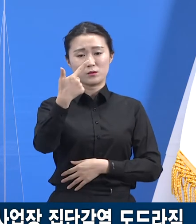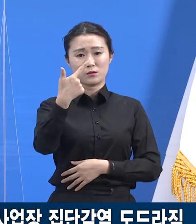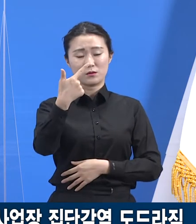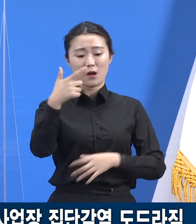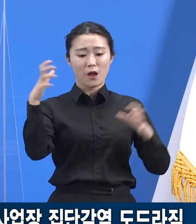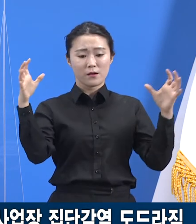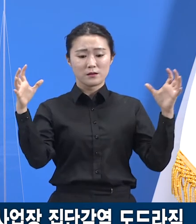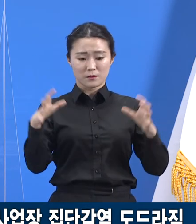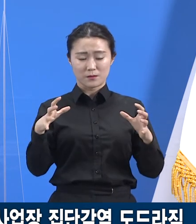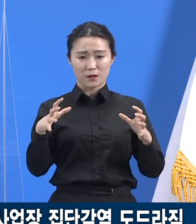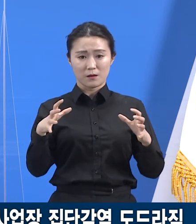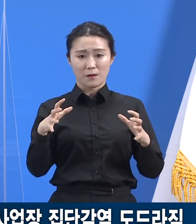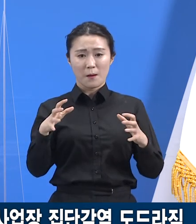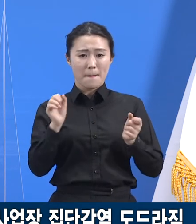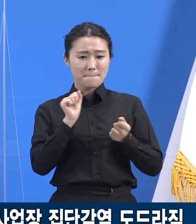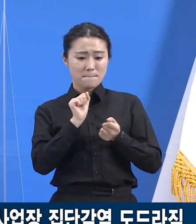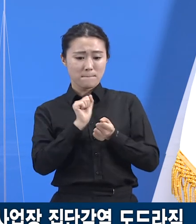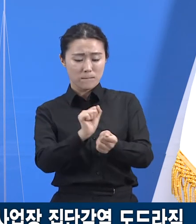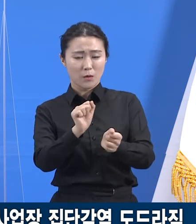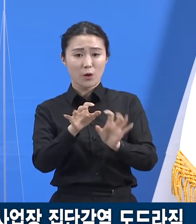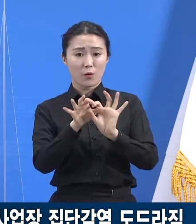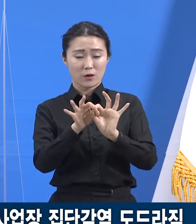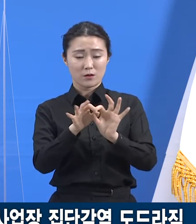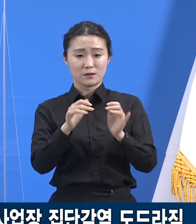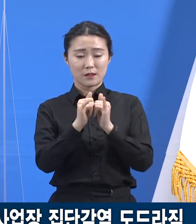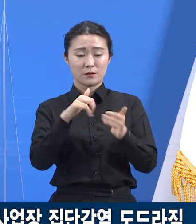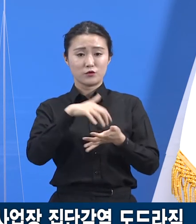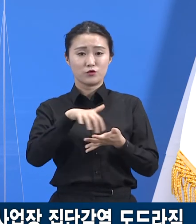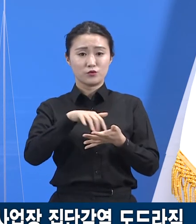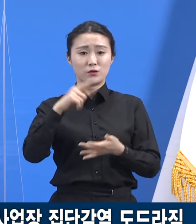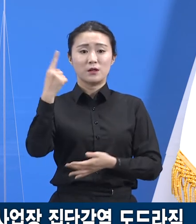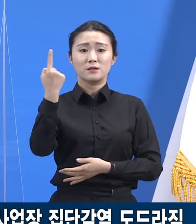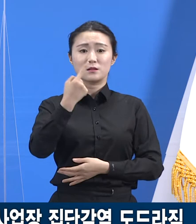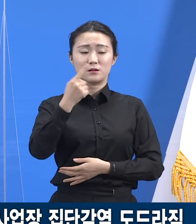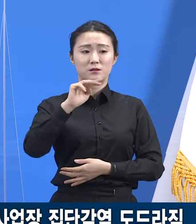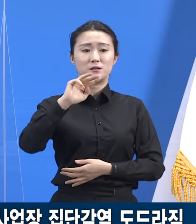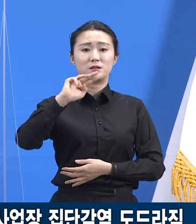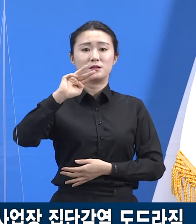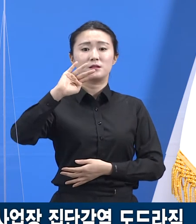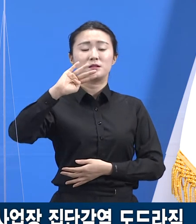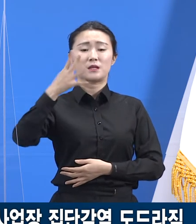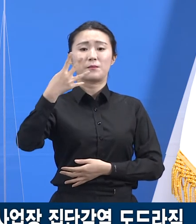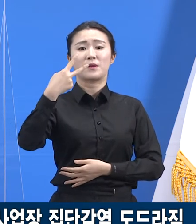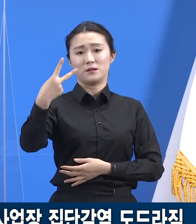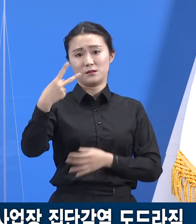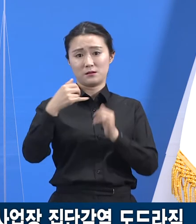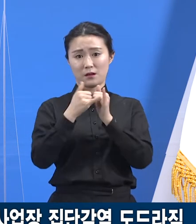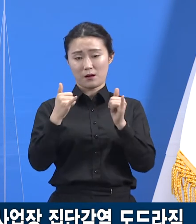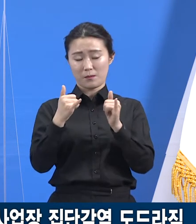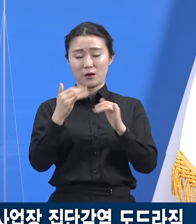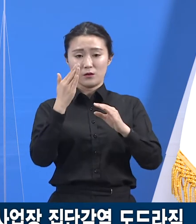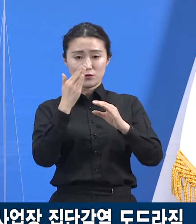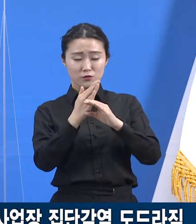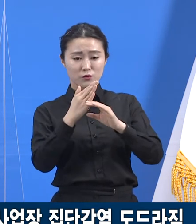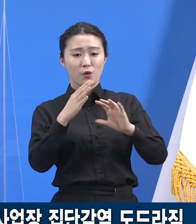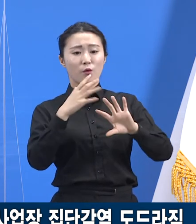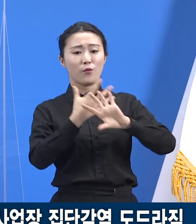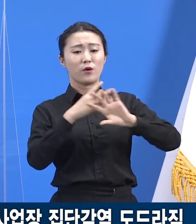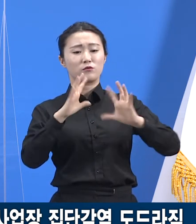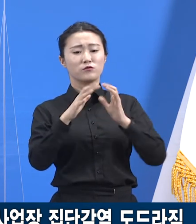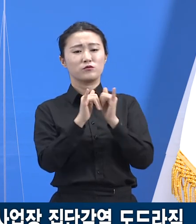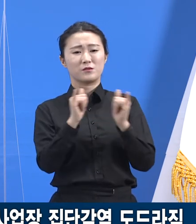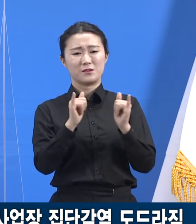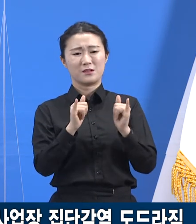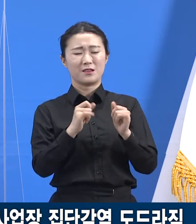수는 1,402명입니다. 이 중 304명이 외국인 확진자였습니다. 외국인 확진자 비율은